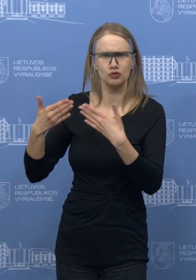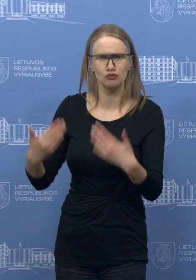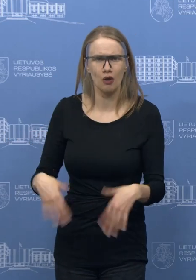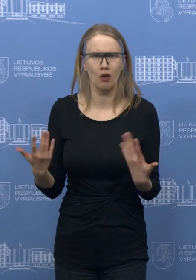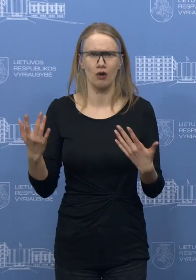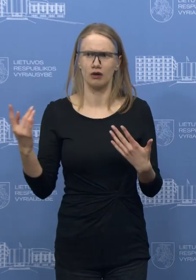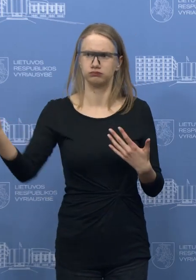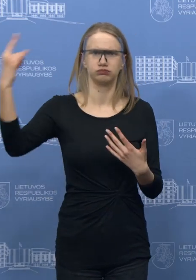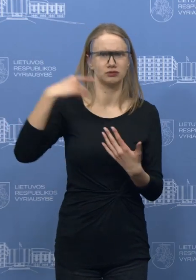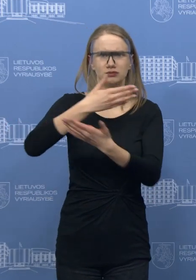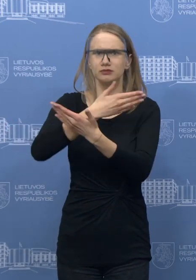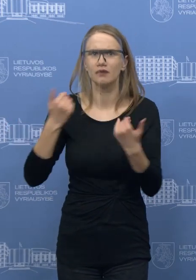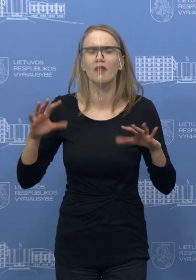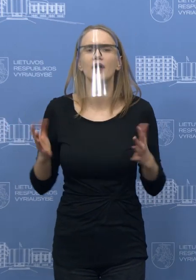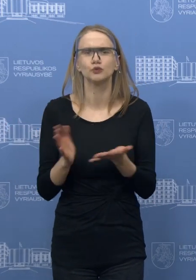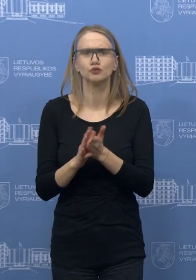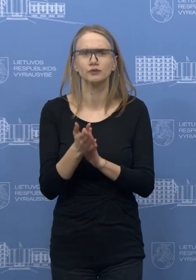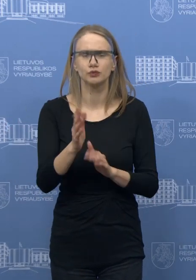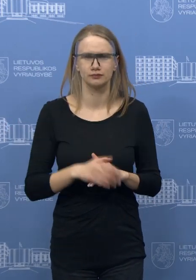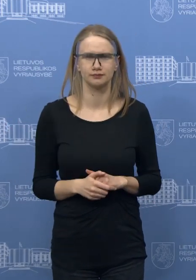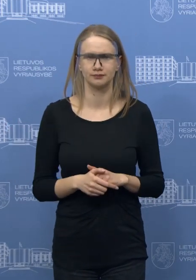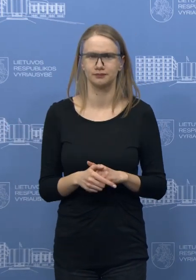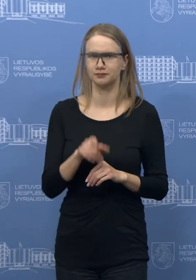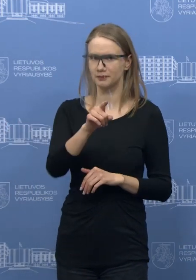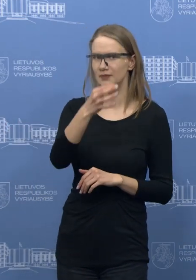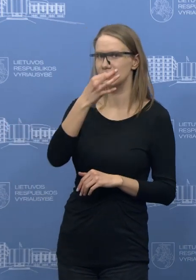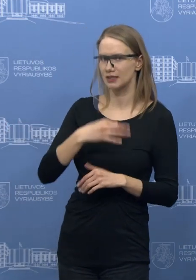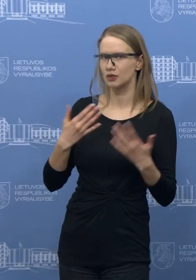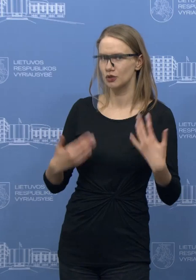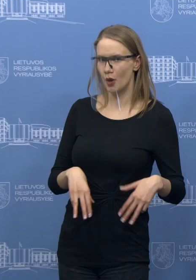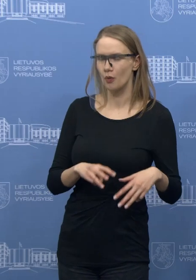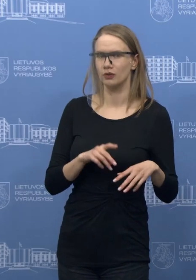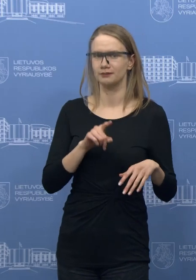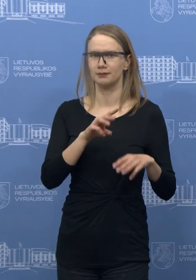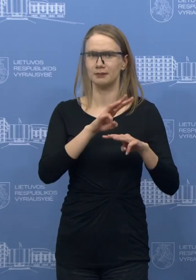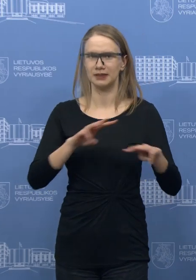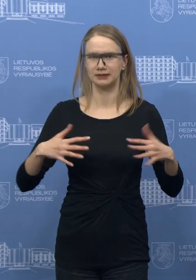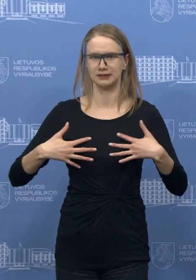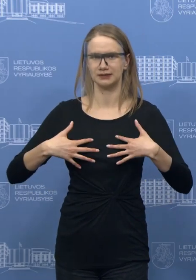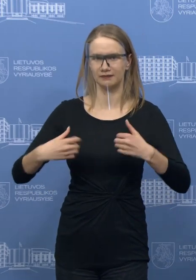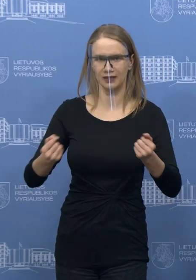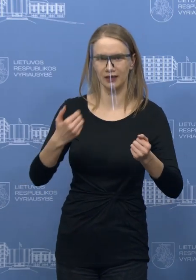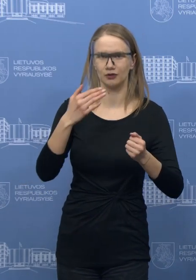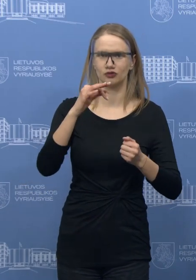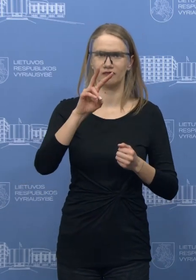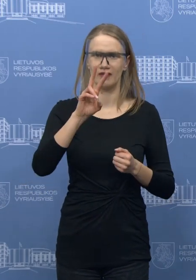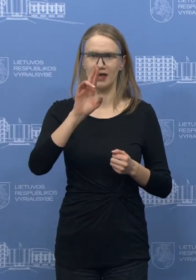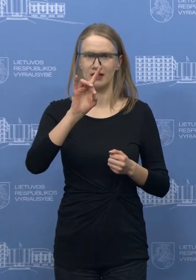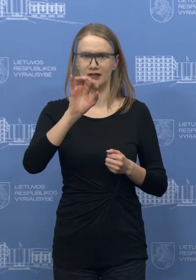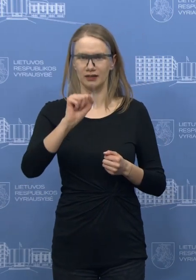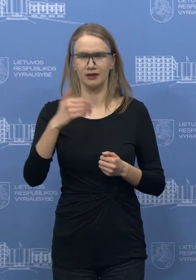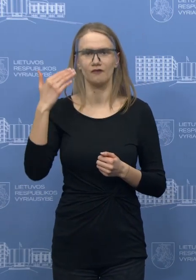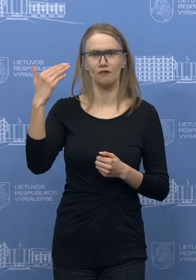nuo savarytų? Aš manau, tai tikrai, kaip jūs paminėjote, ir ką pasakė Sveikatos ministras, yra visiškai izoliacija nuo kaimininės